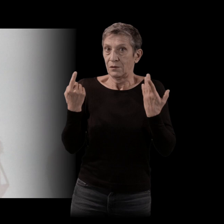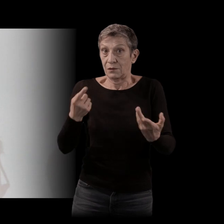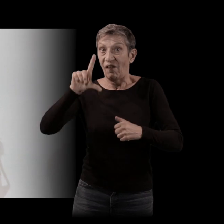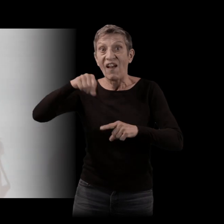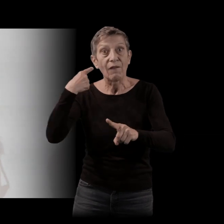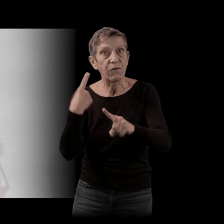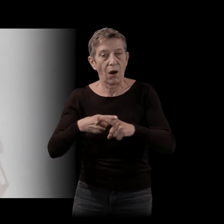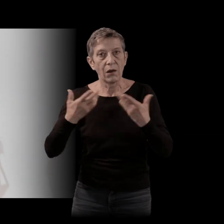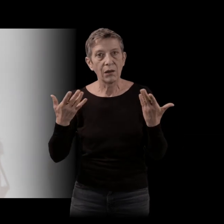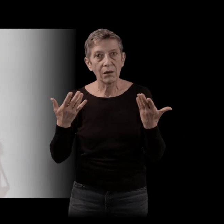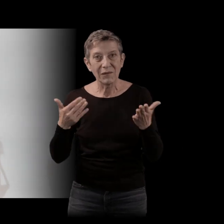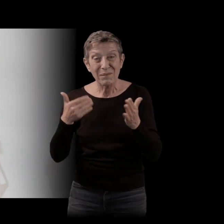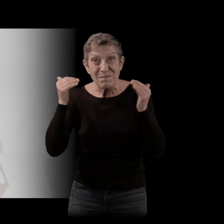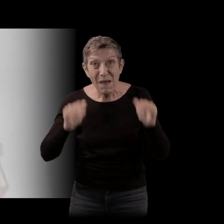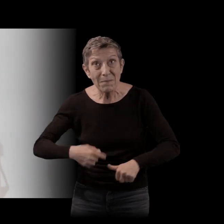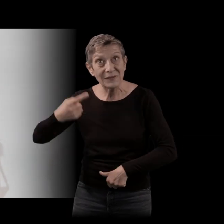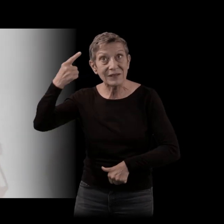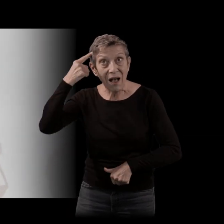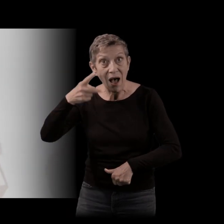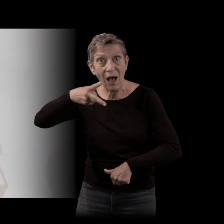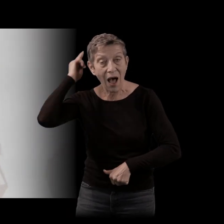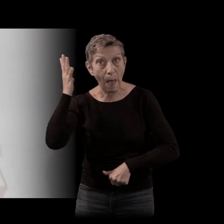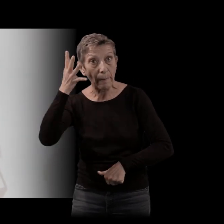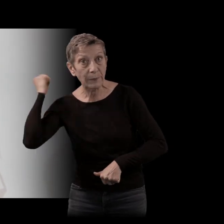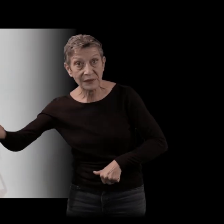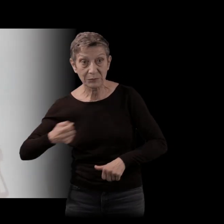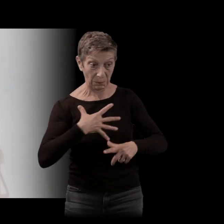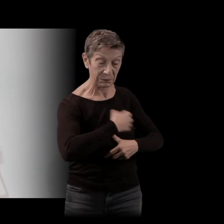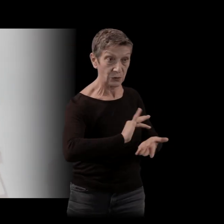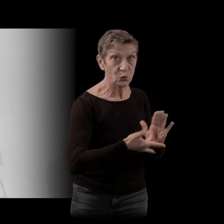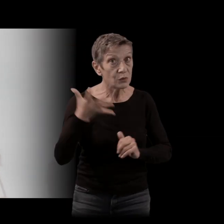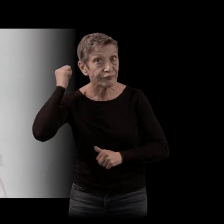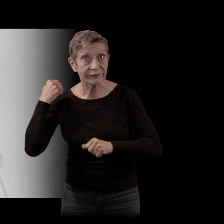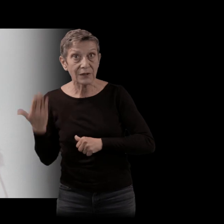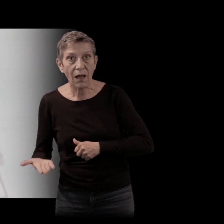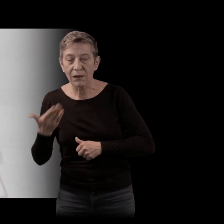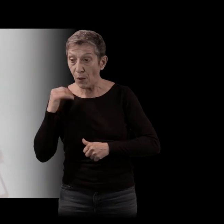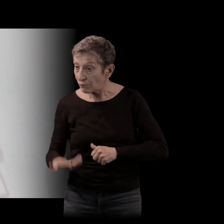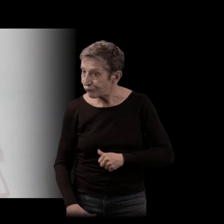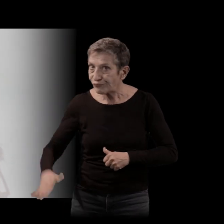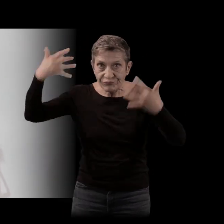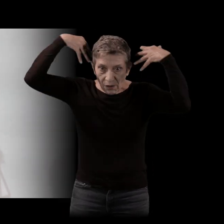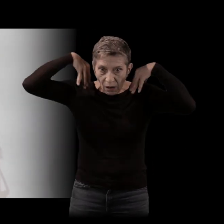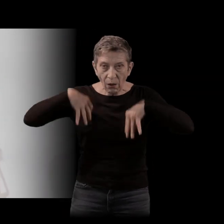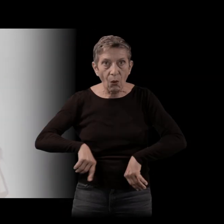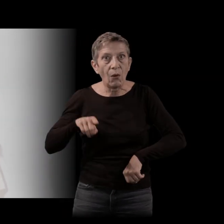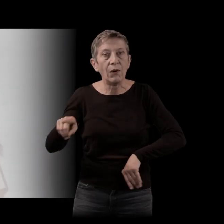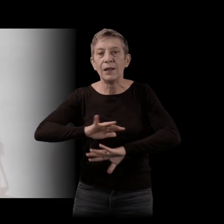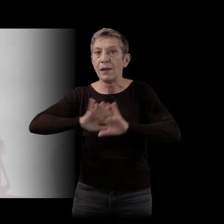Fallait-il qu'on lui prenne si loin, même ça, ses longs cheveux, un trésor depuis l'enfance. Hélène en était pleine de ce temps compté,